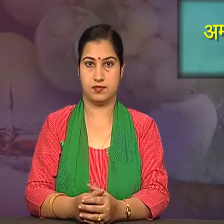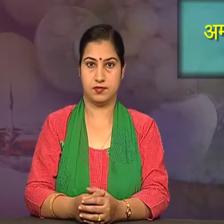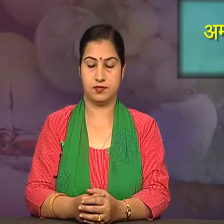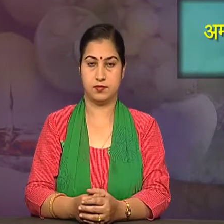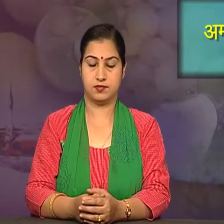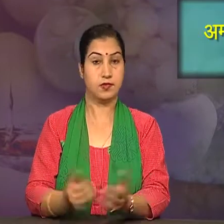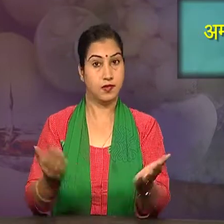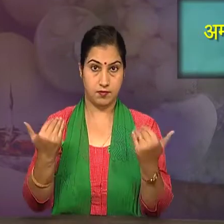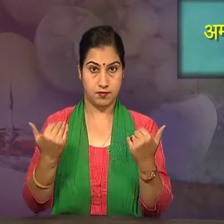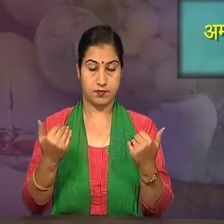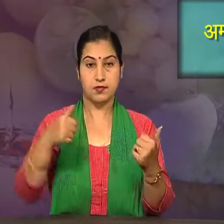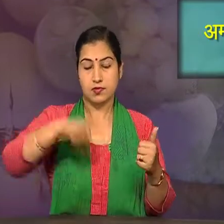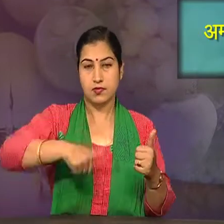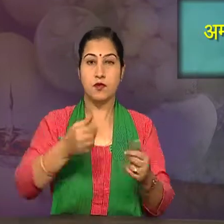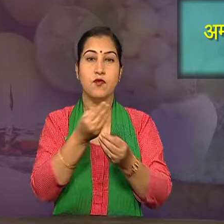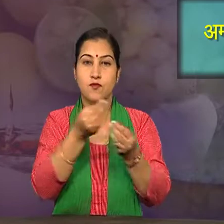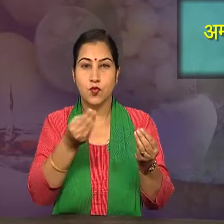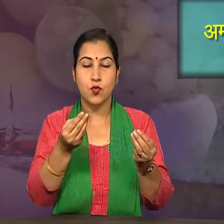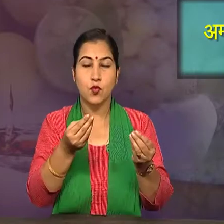आईए कुछ अमलों के विशय में जाने